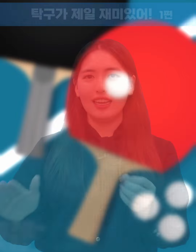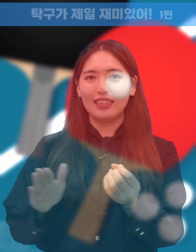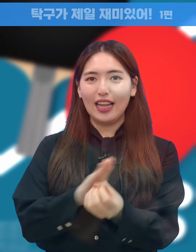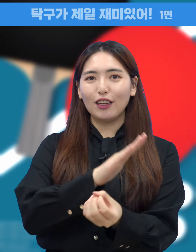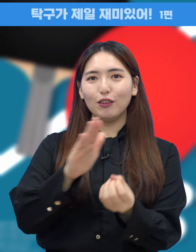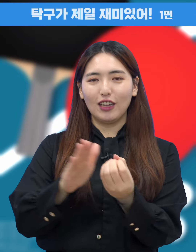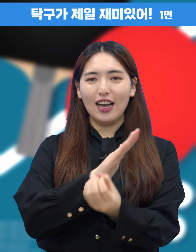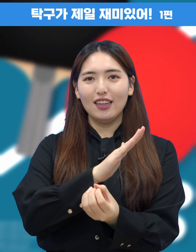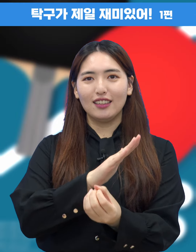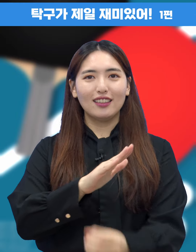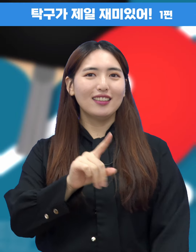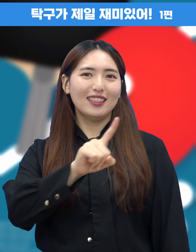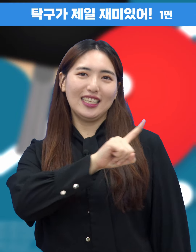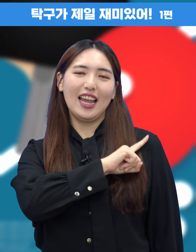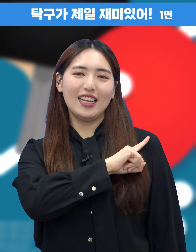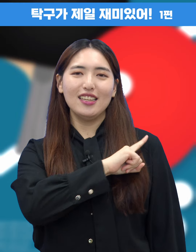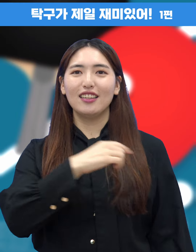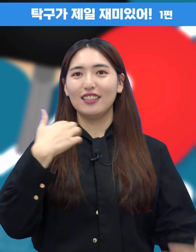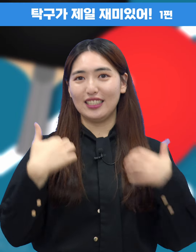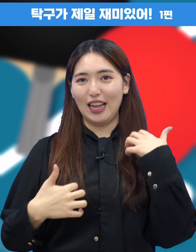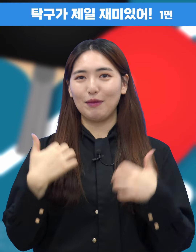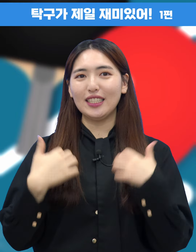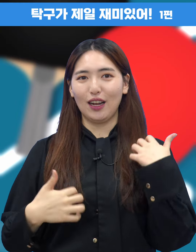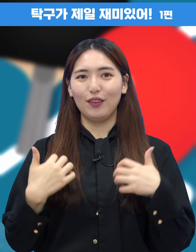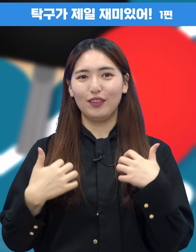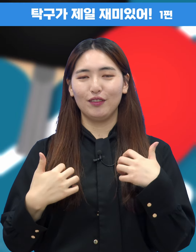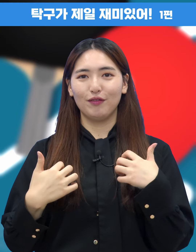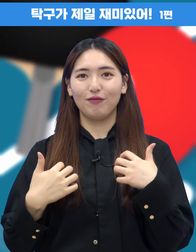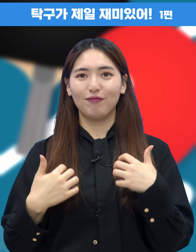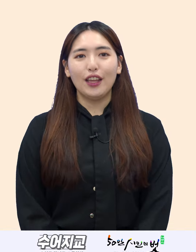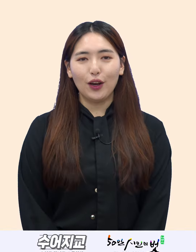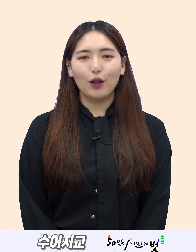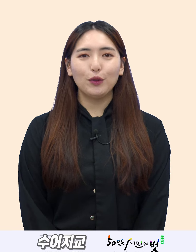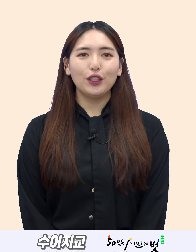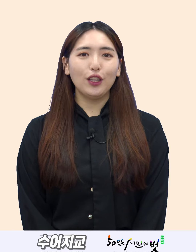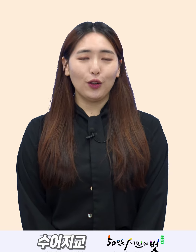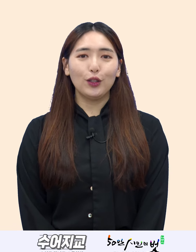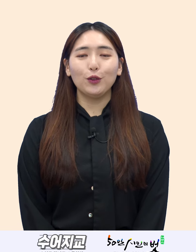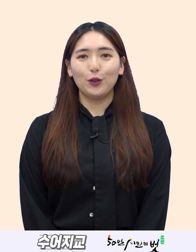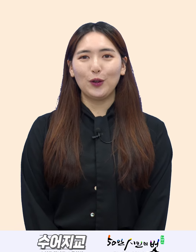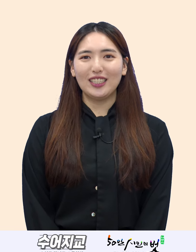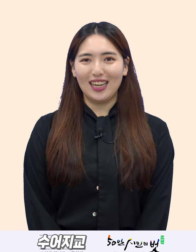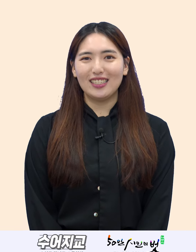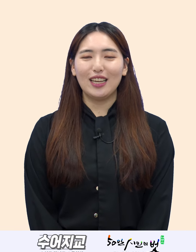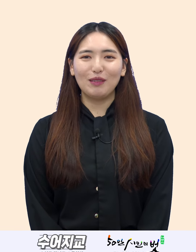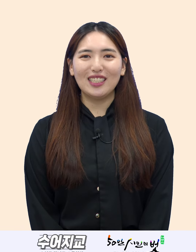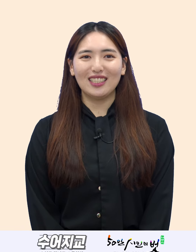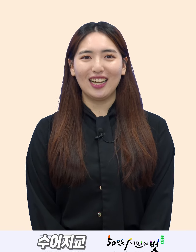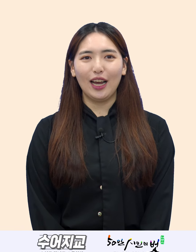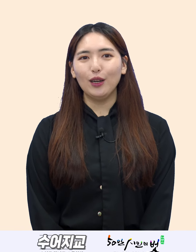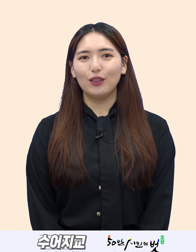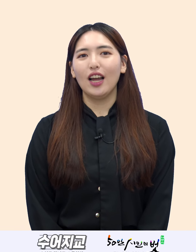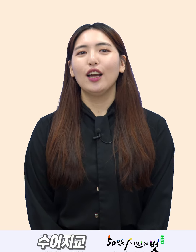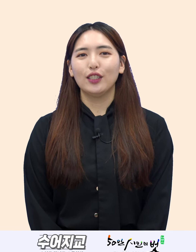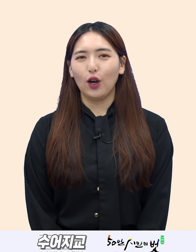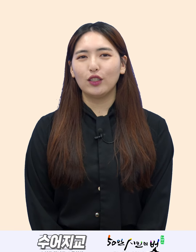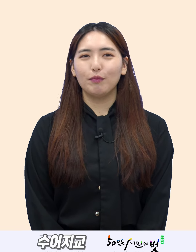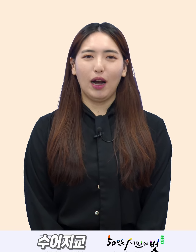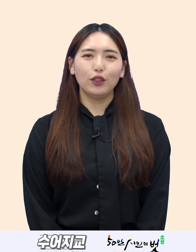탁구가 제일 재밌어 여러분은 어떤 운동이 제일 재밌으신가요? 저는 많은